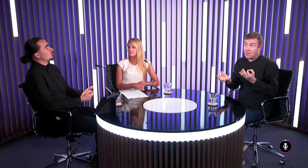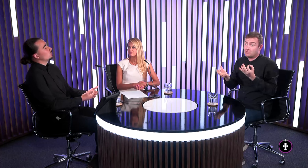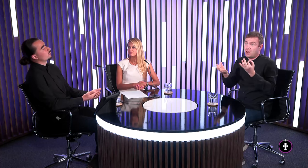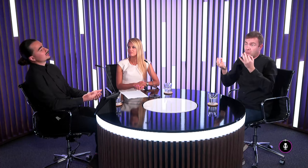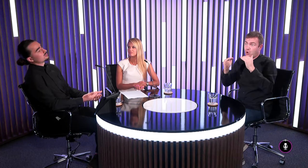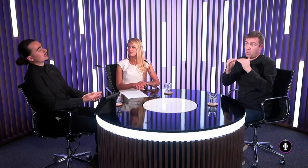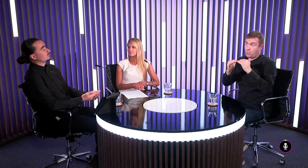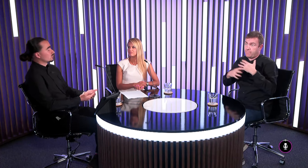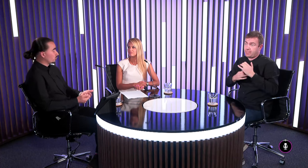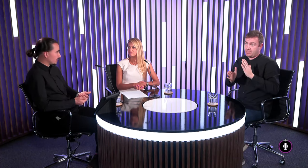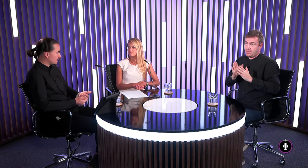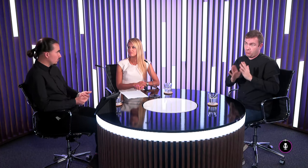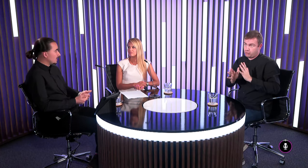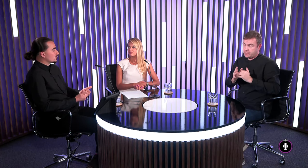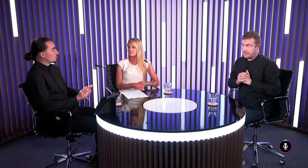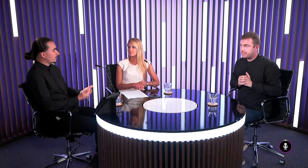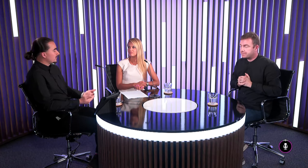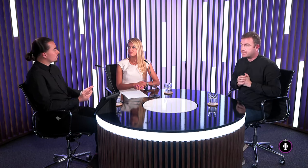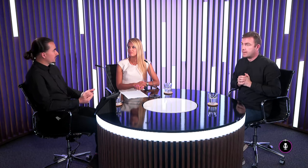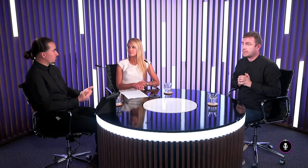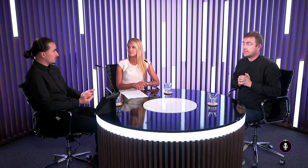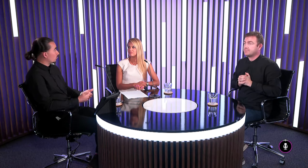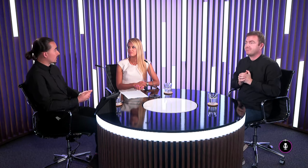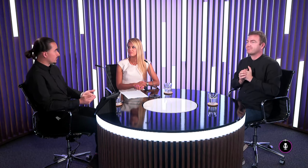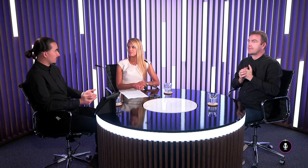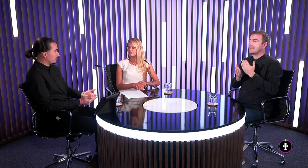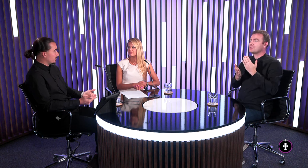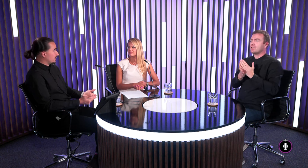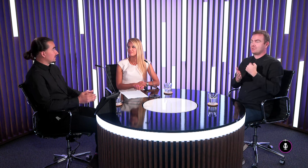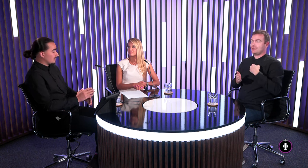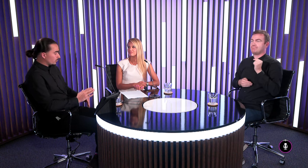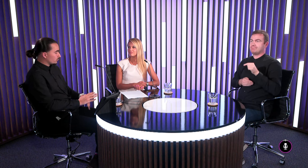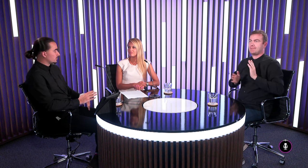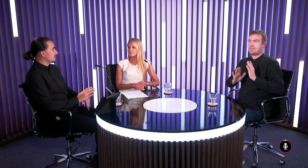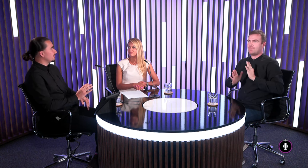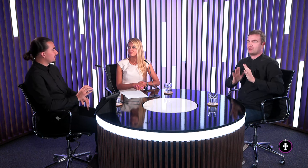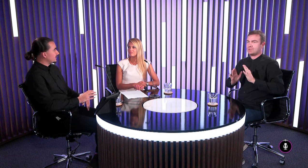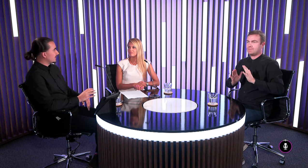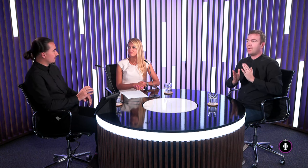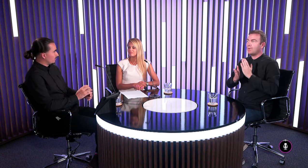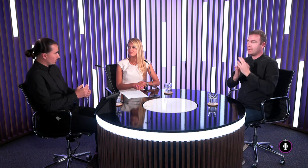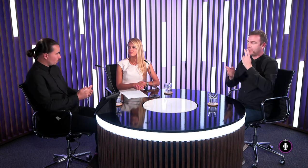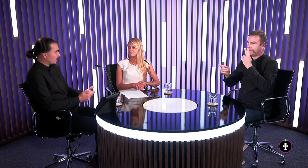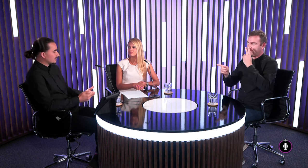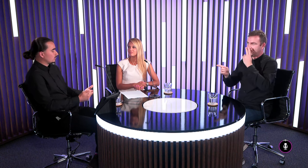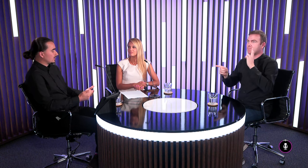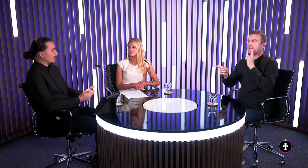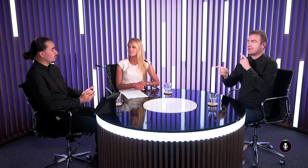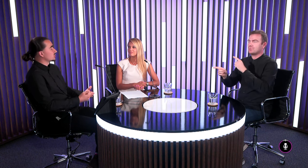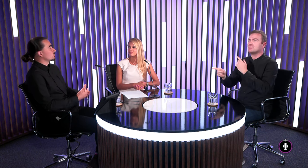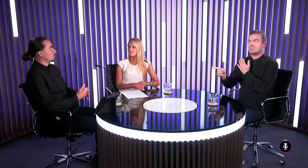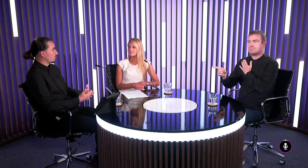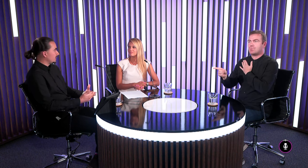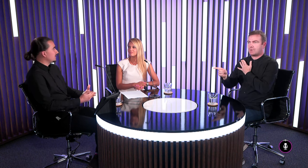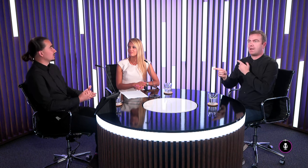majú aby tú informáciu dostali vo svojom jazyku človek vidí tú spätnú väzbu okamžite nepočujúci vedia ukázať alebo dať